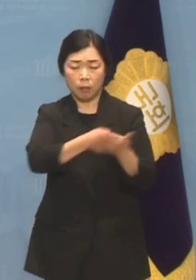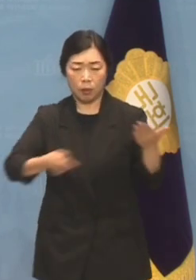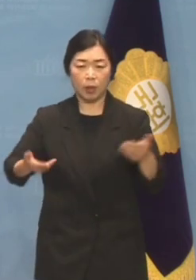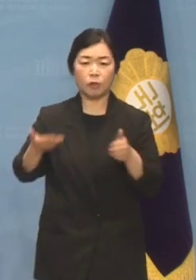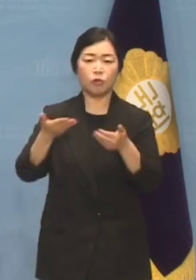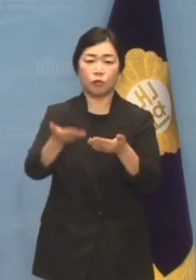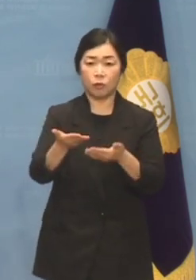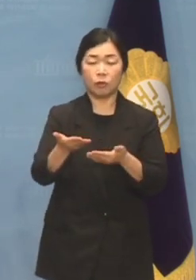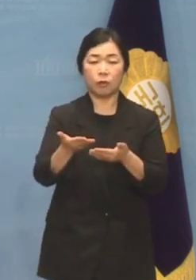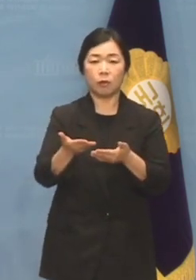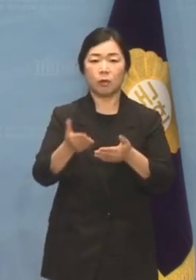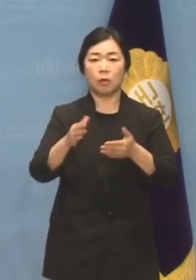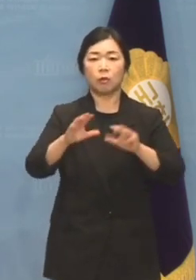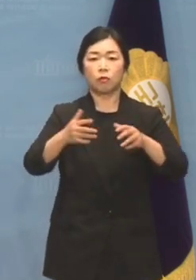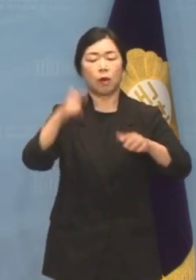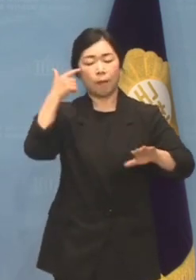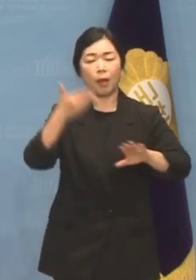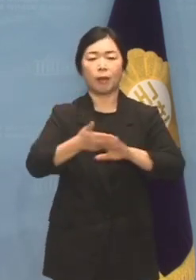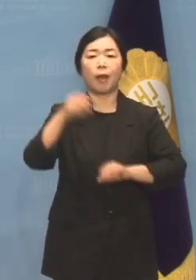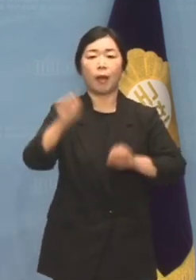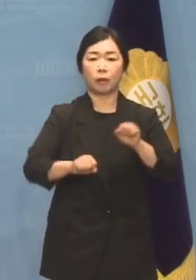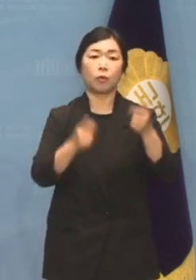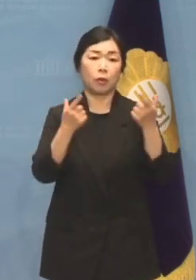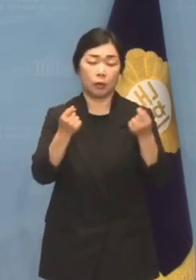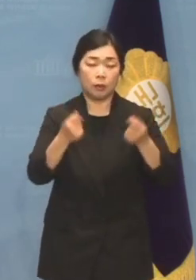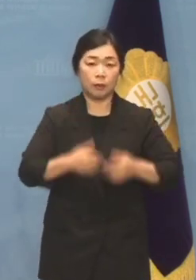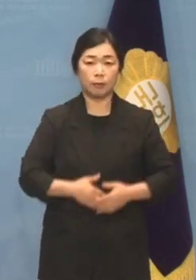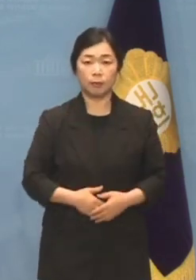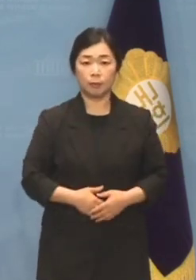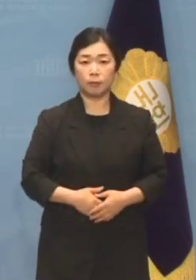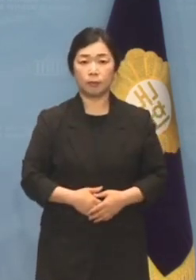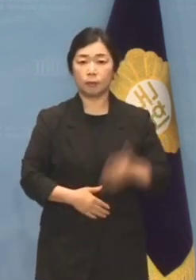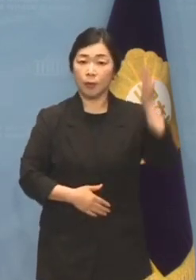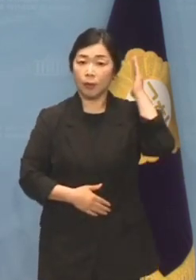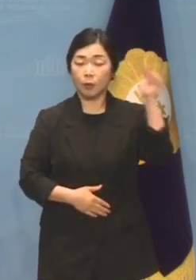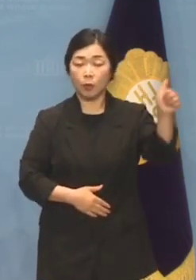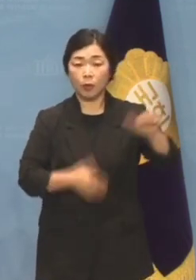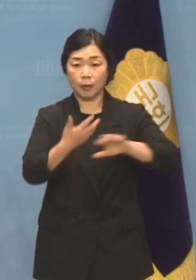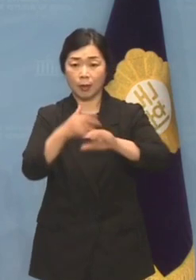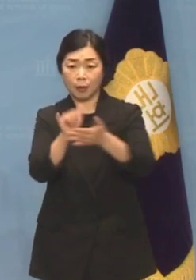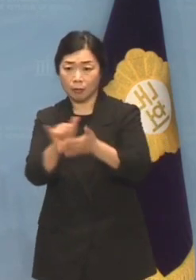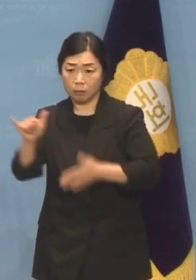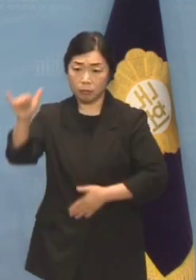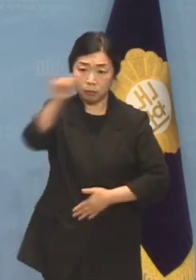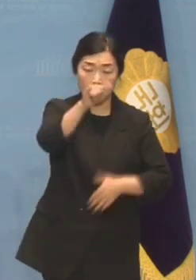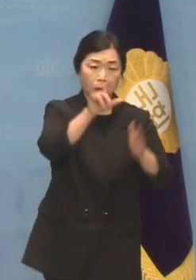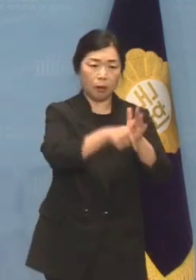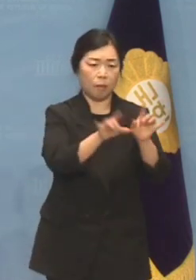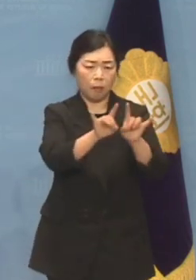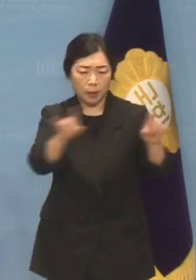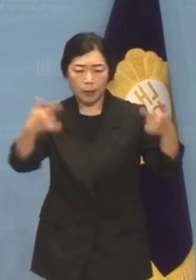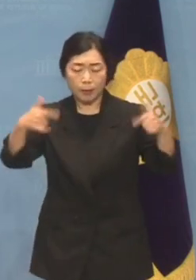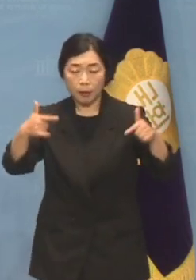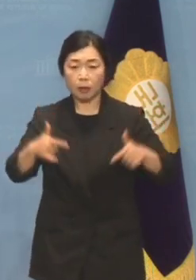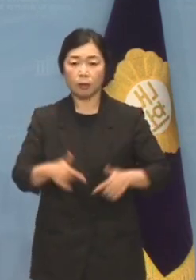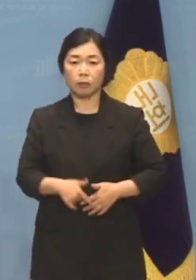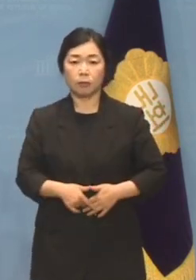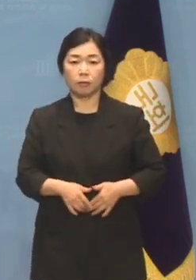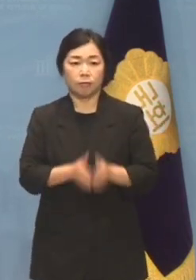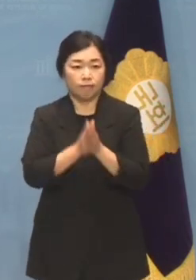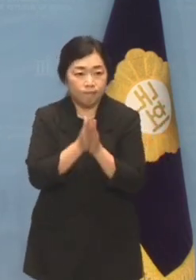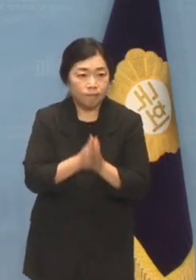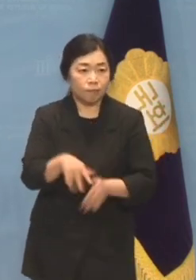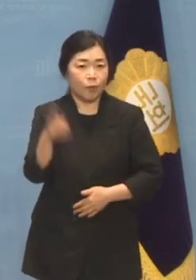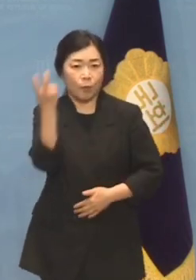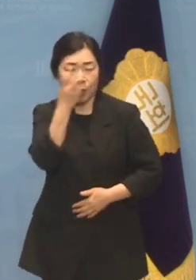반국가적 행태가 아닐 수 없습니다. 대통령이 해외 순방길에 오를 때마다 하이에나처럼